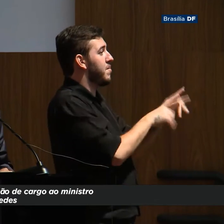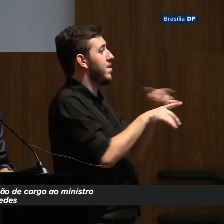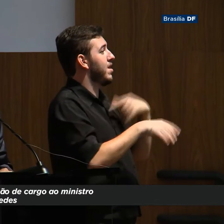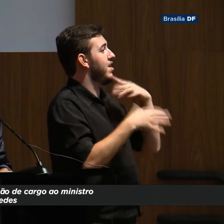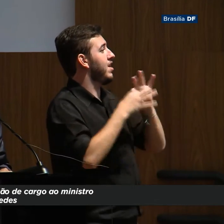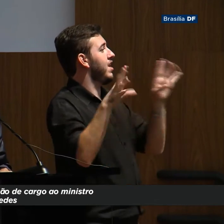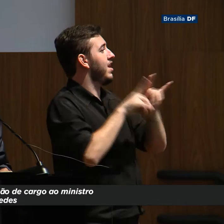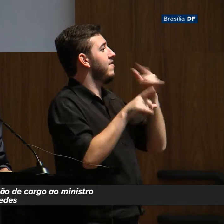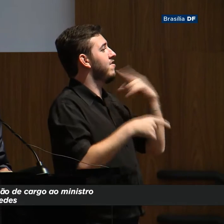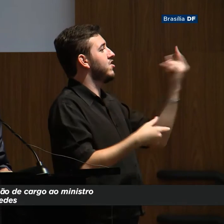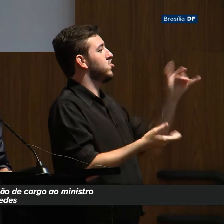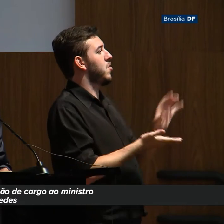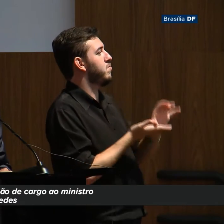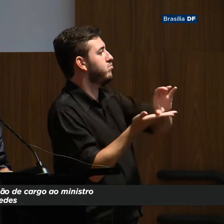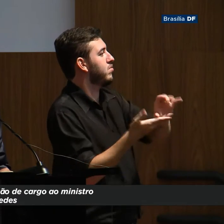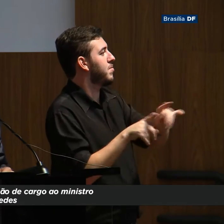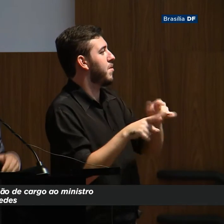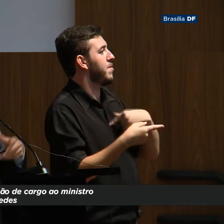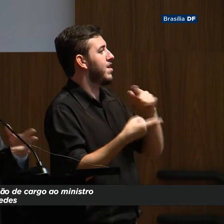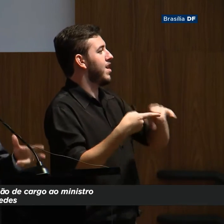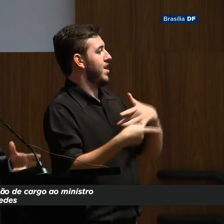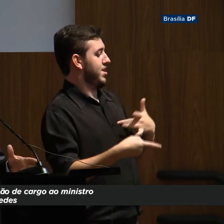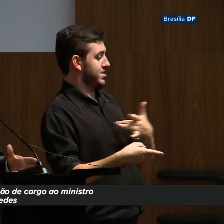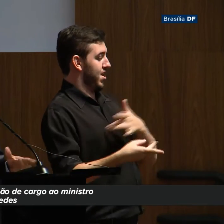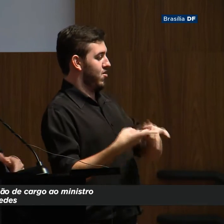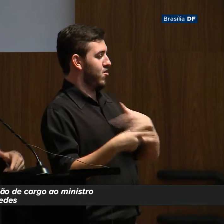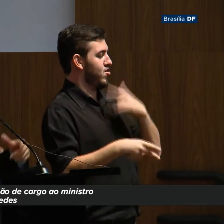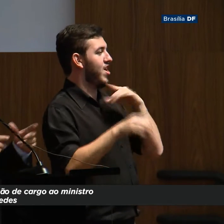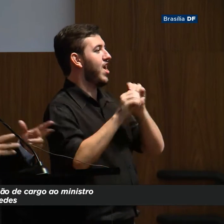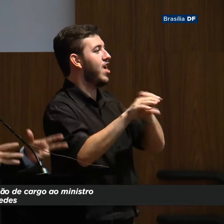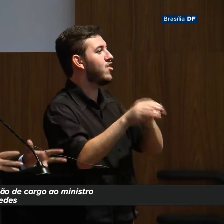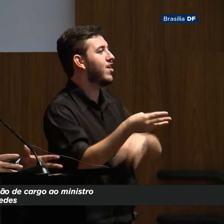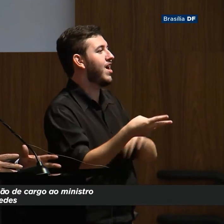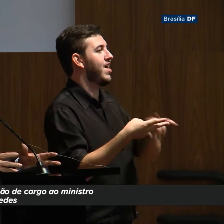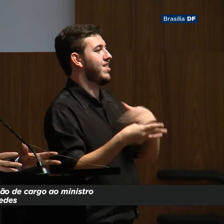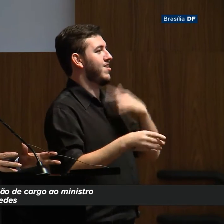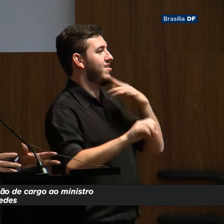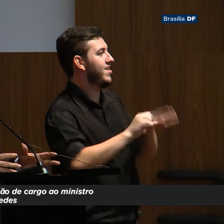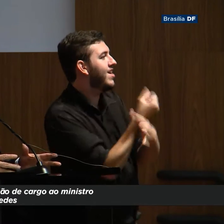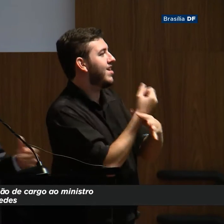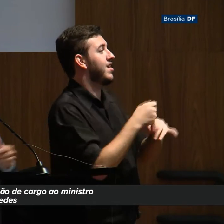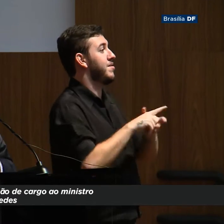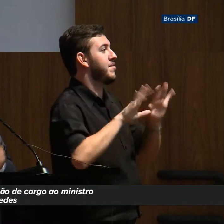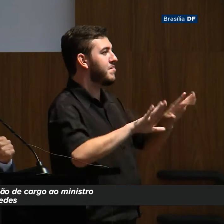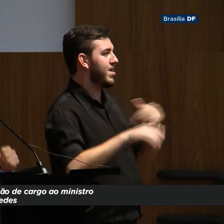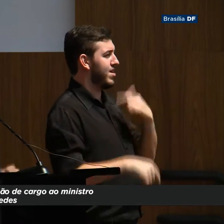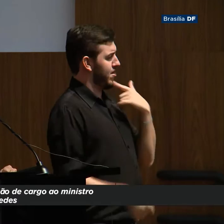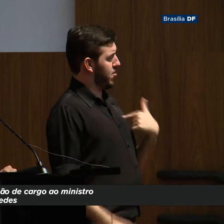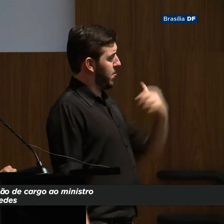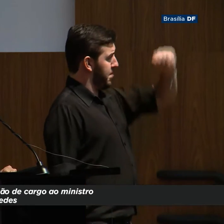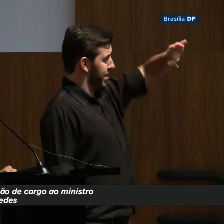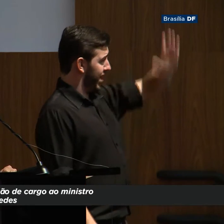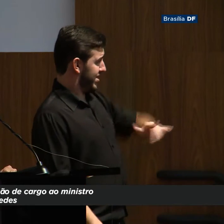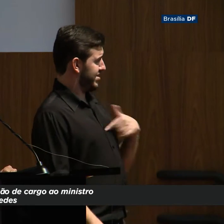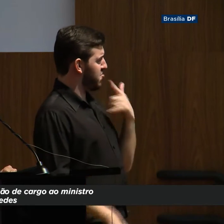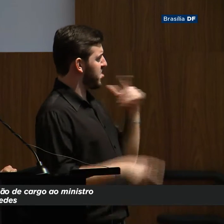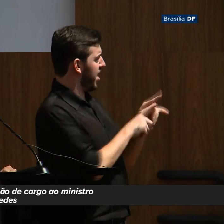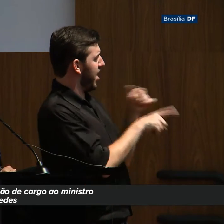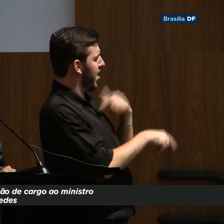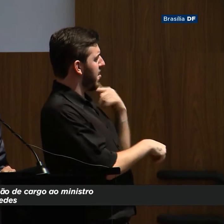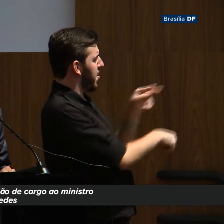o Brasil deixará de ser o paraíso do rentista e o inferno dos empreendedores.